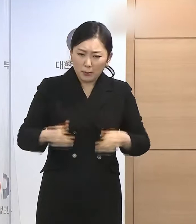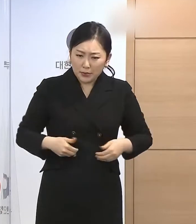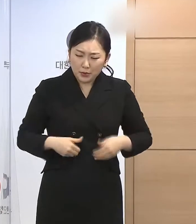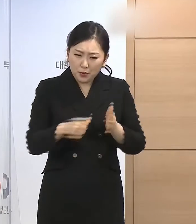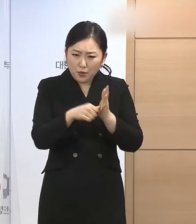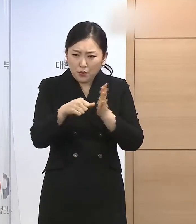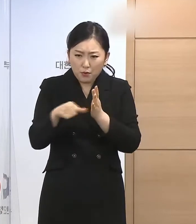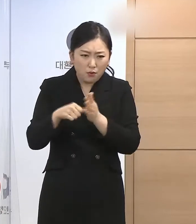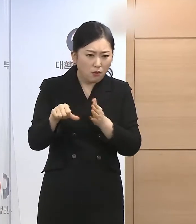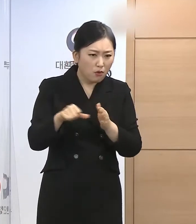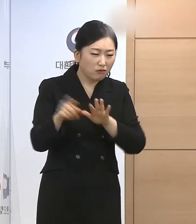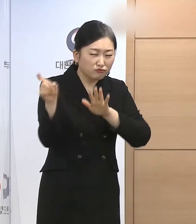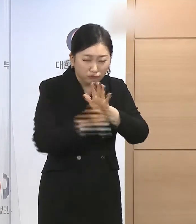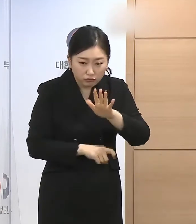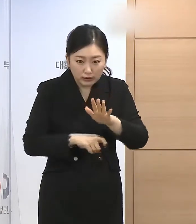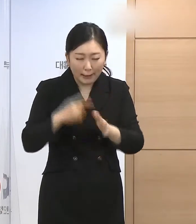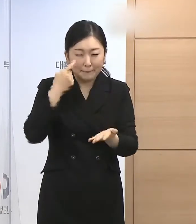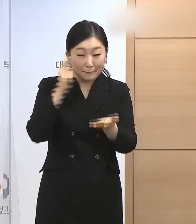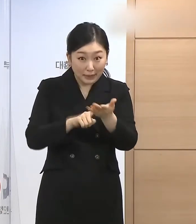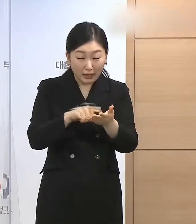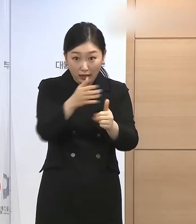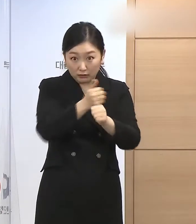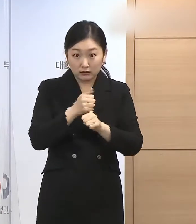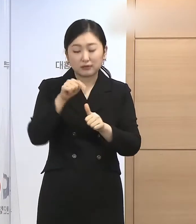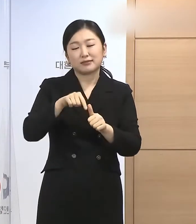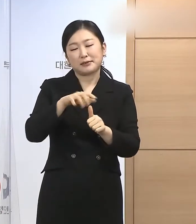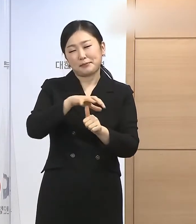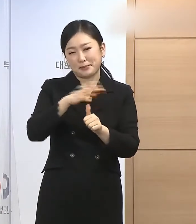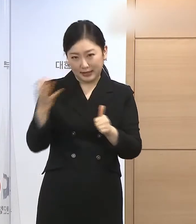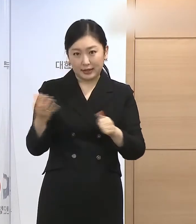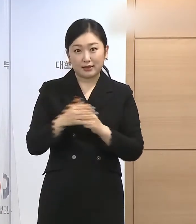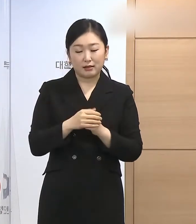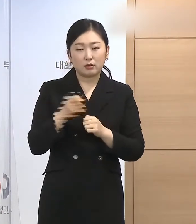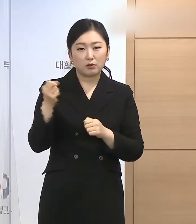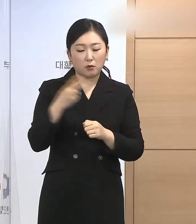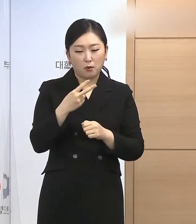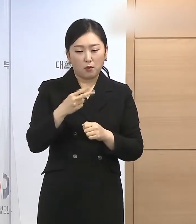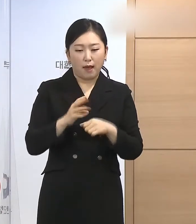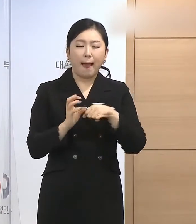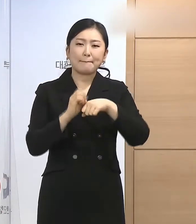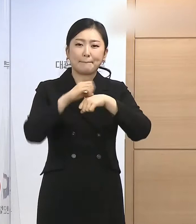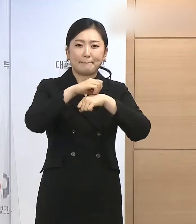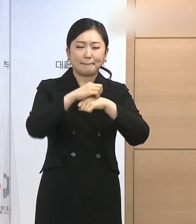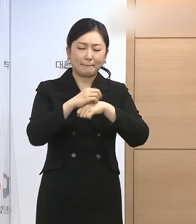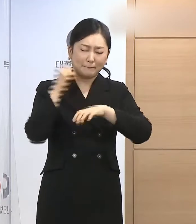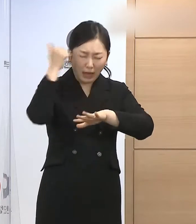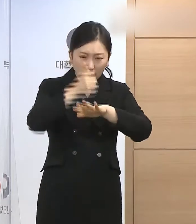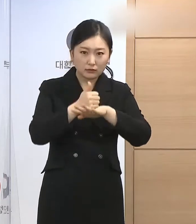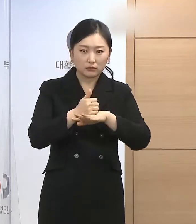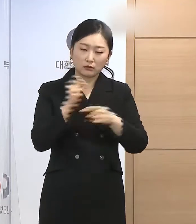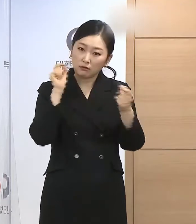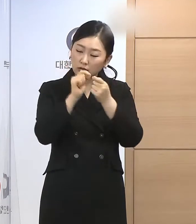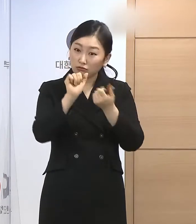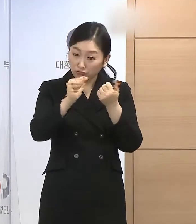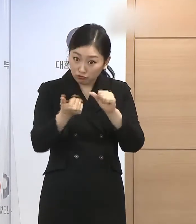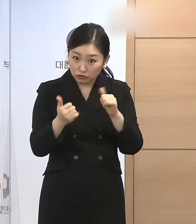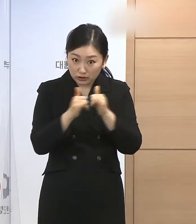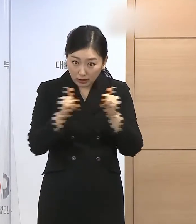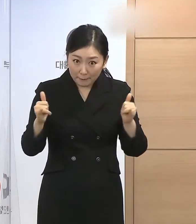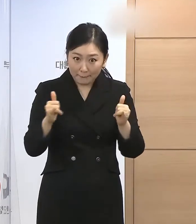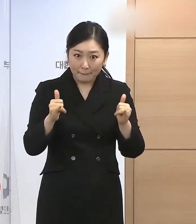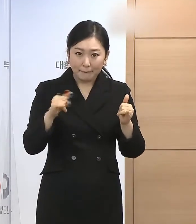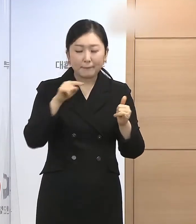생계형 절도범 말기암 진단으로 수영생활이 불가능한 수영자 중증정신장애를 가진 딸을